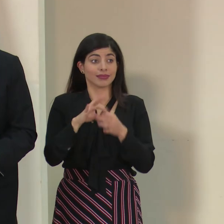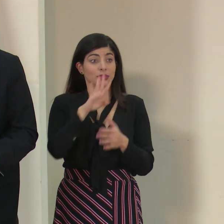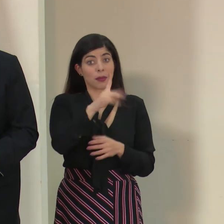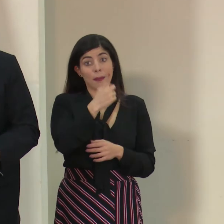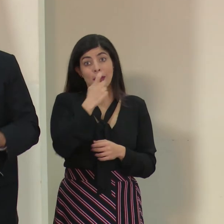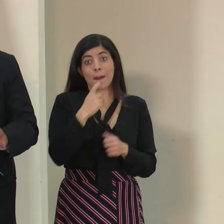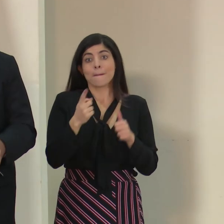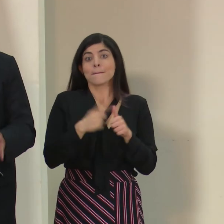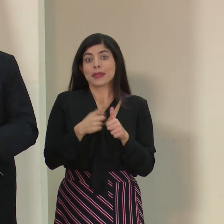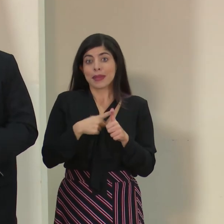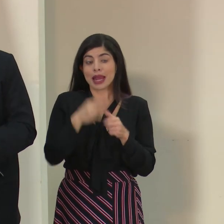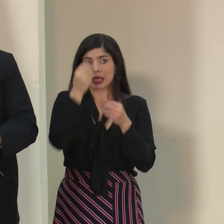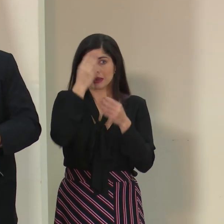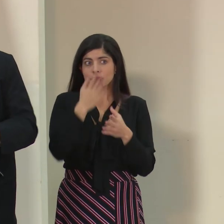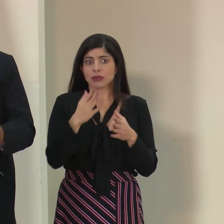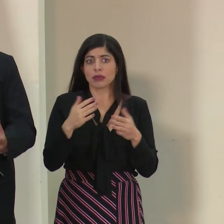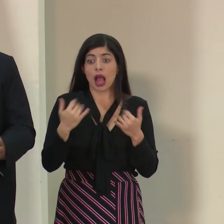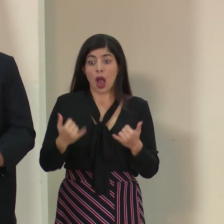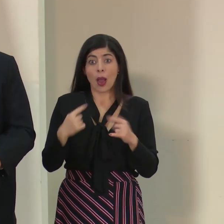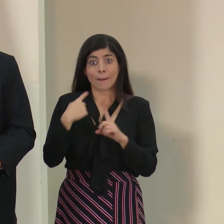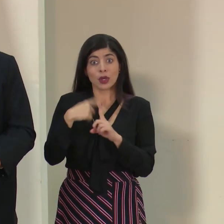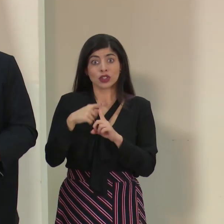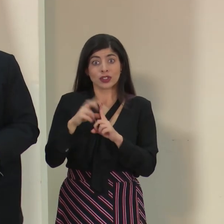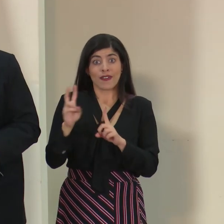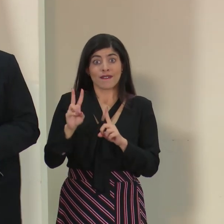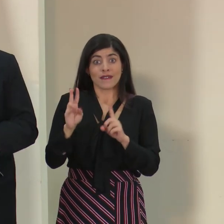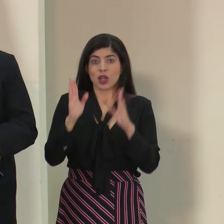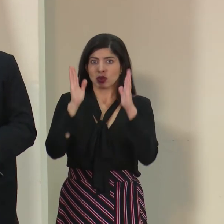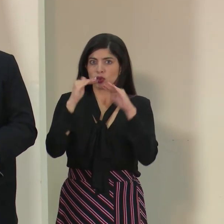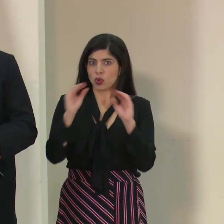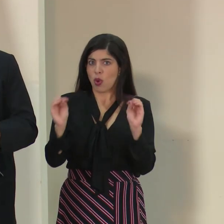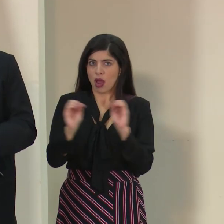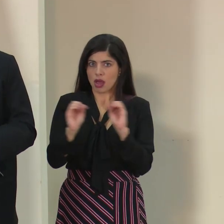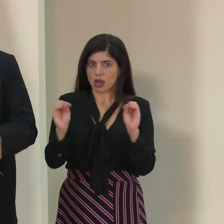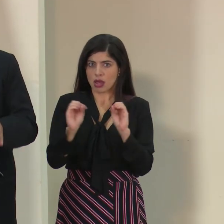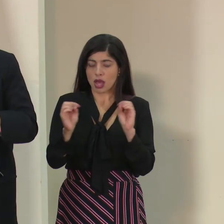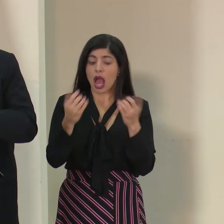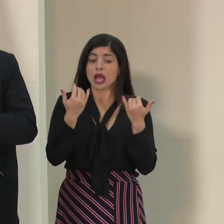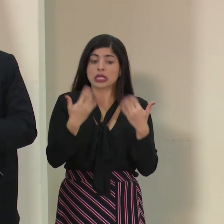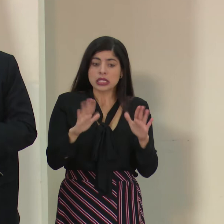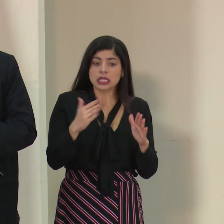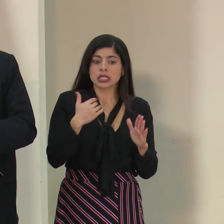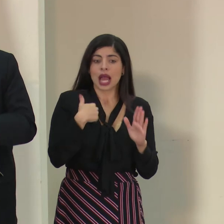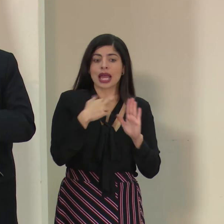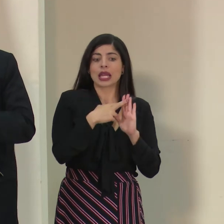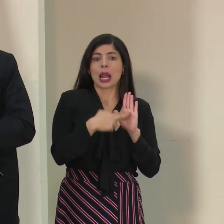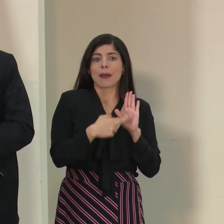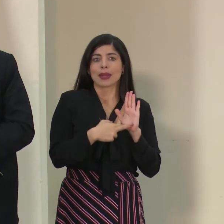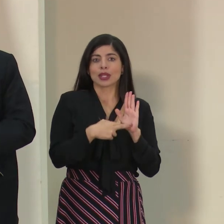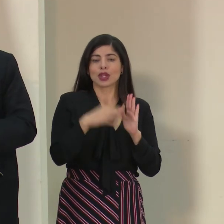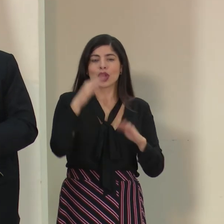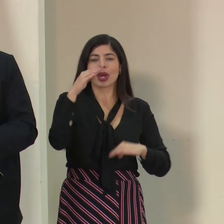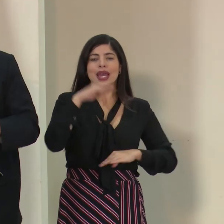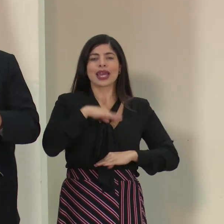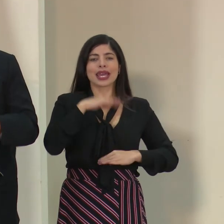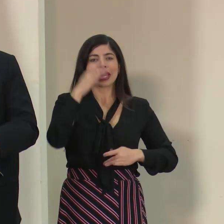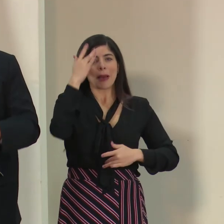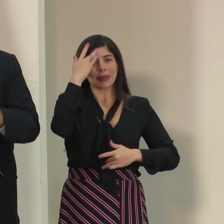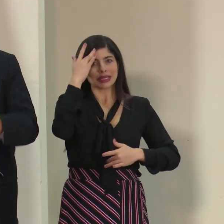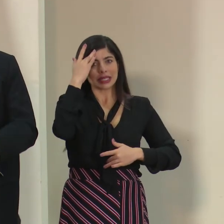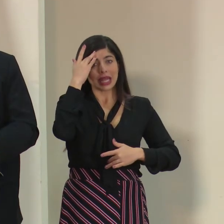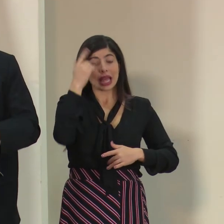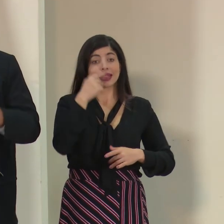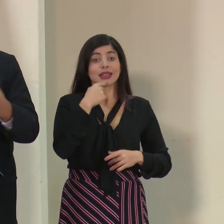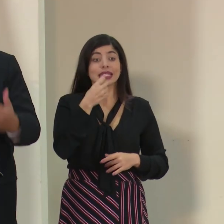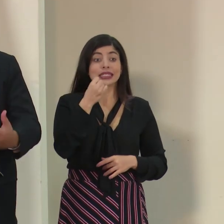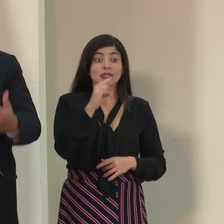primero recalcar que todavía no hay ningún caso positivo del virus. Actualmente hay un reglamento de incapacidades de la institución que establece que si alguna